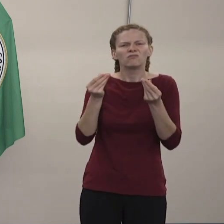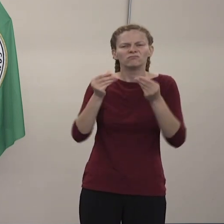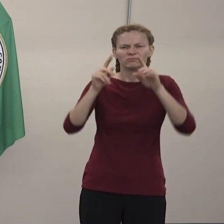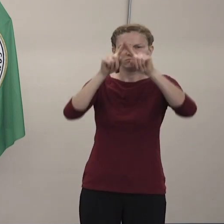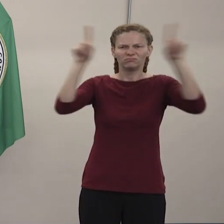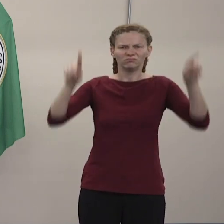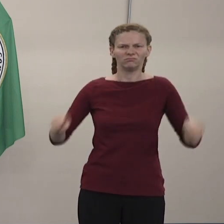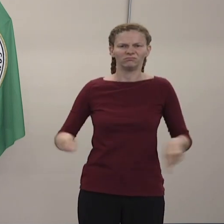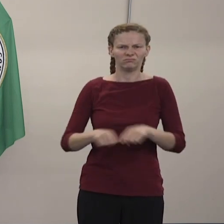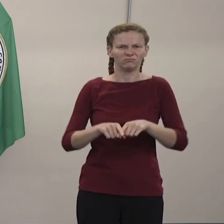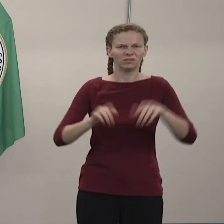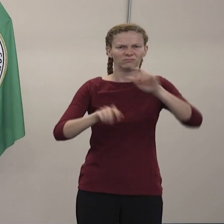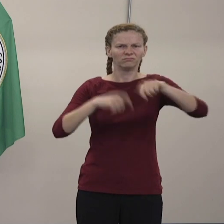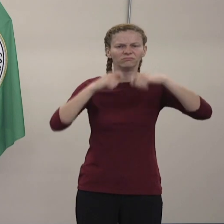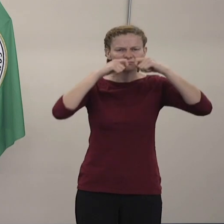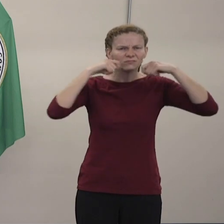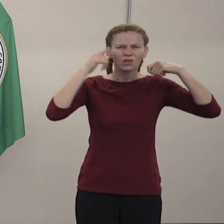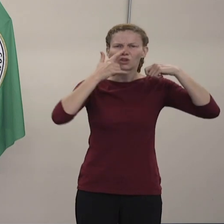palacates,